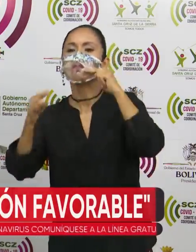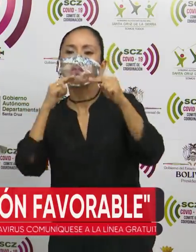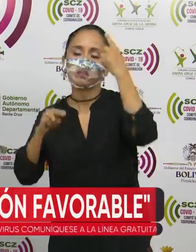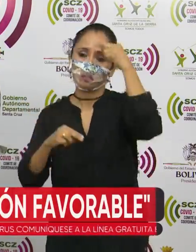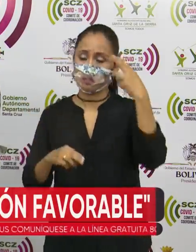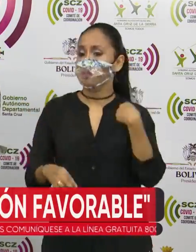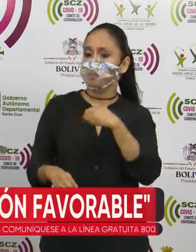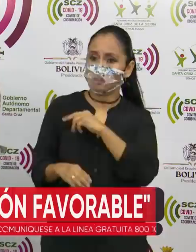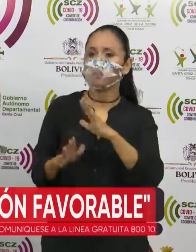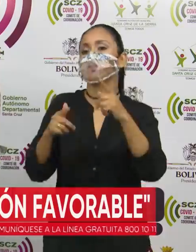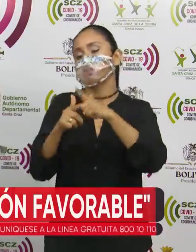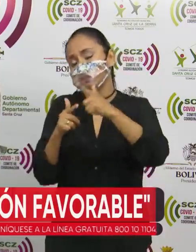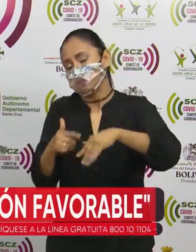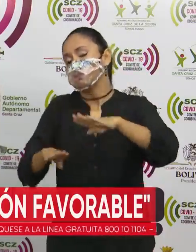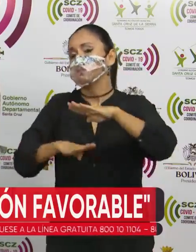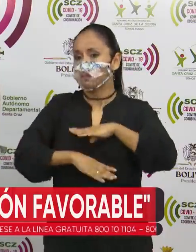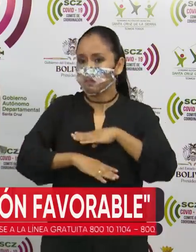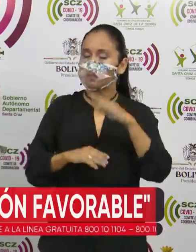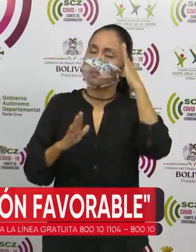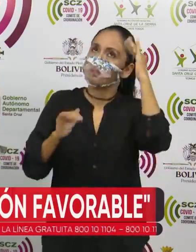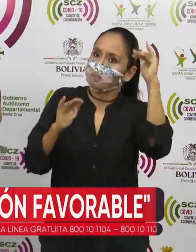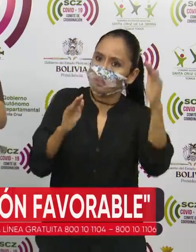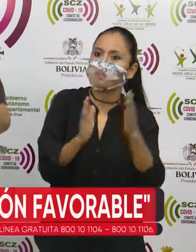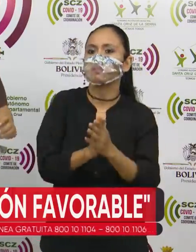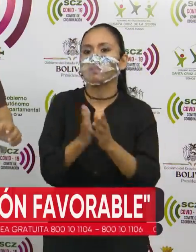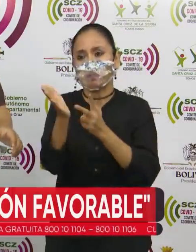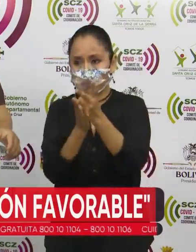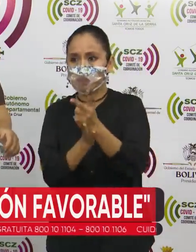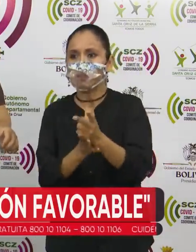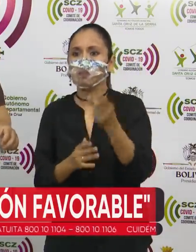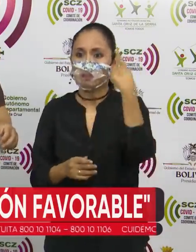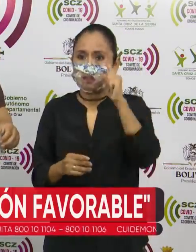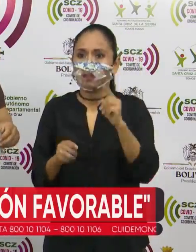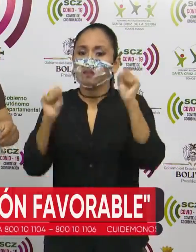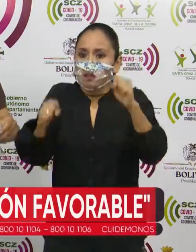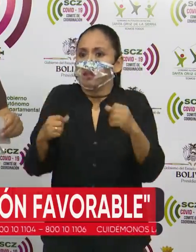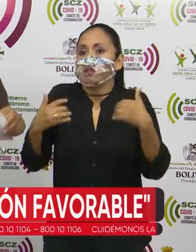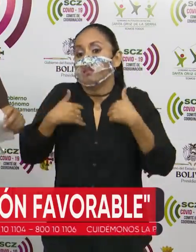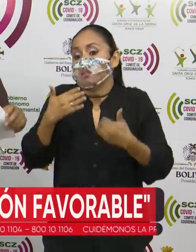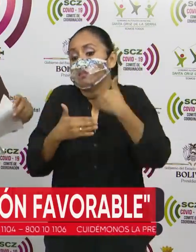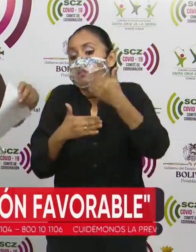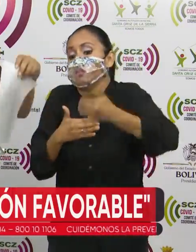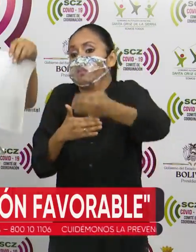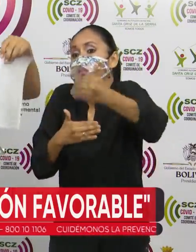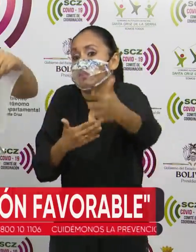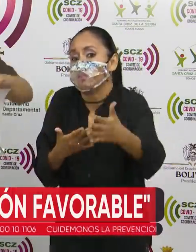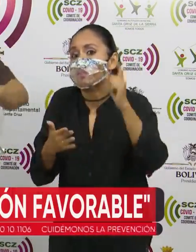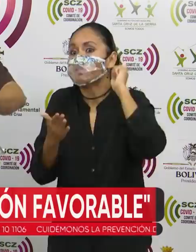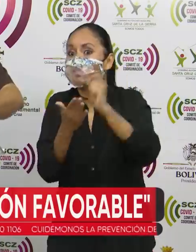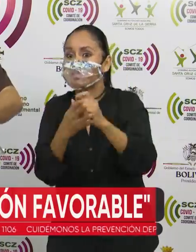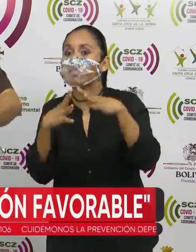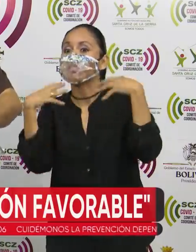mantenido tranquilos y esperanzadores justamente para que lo tengamos a nuestro secretario